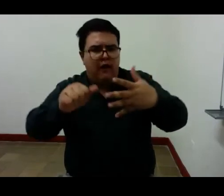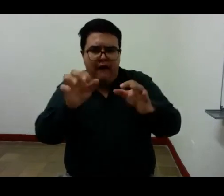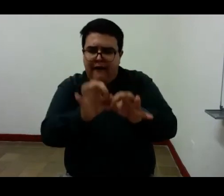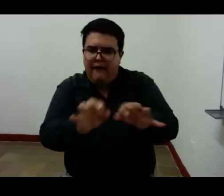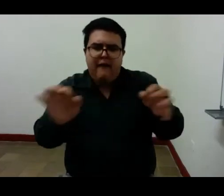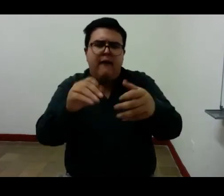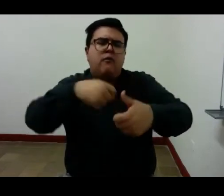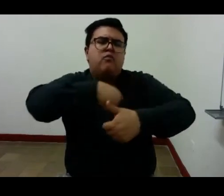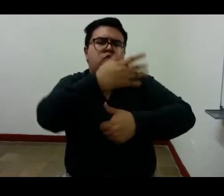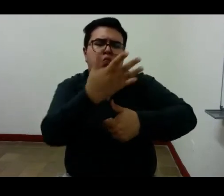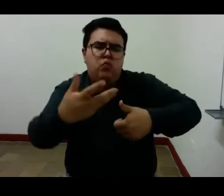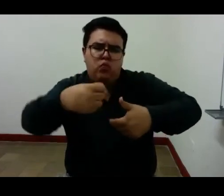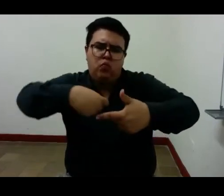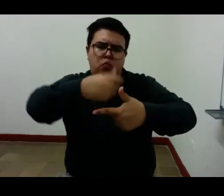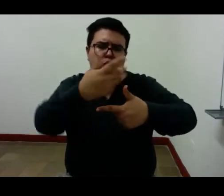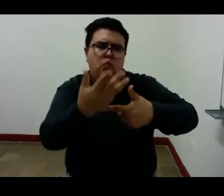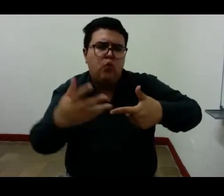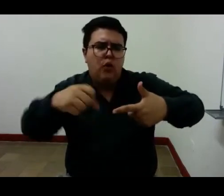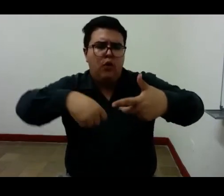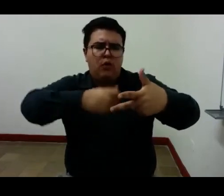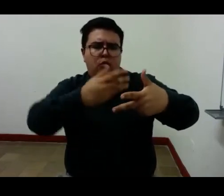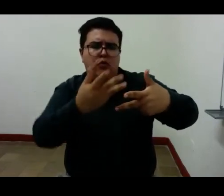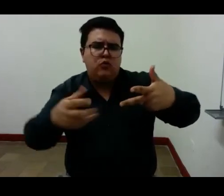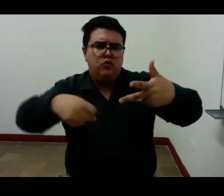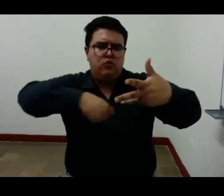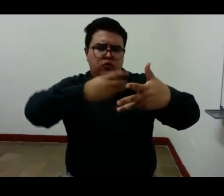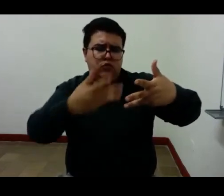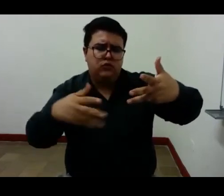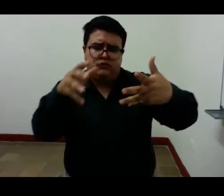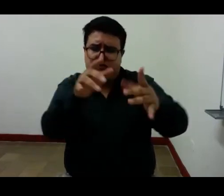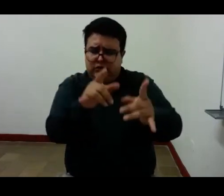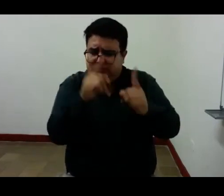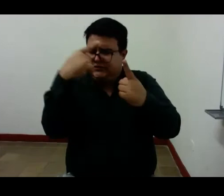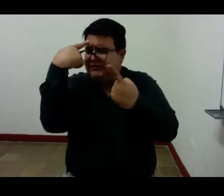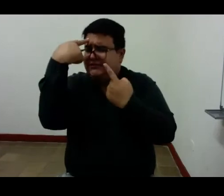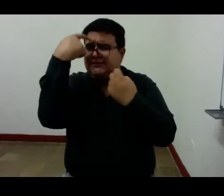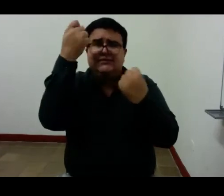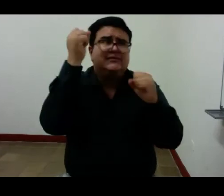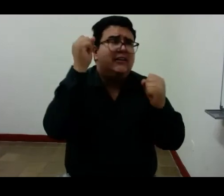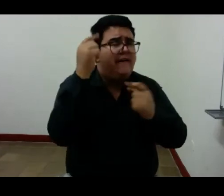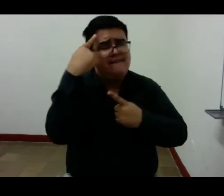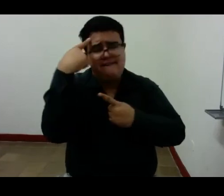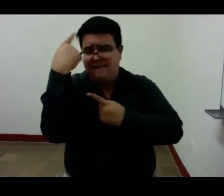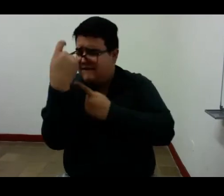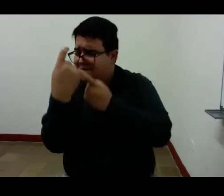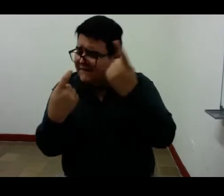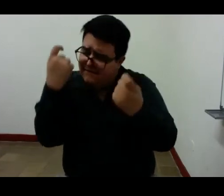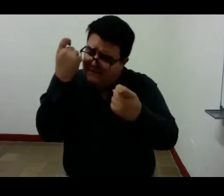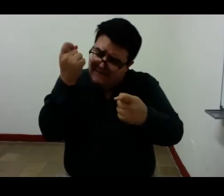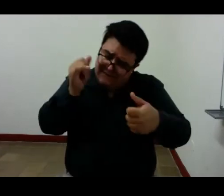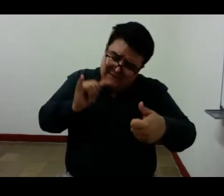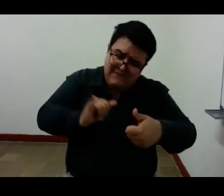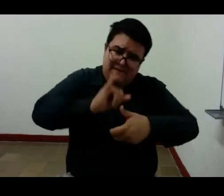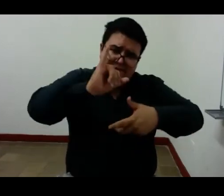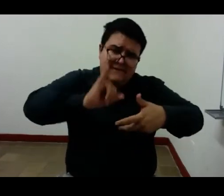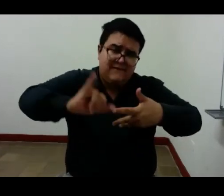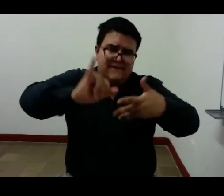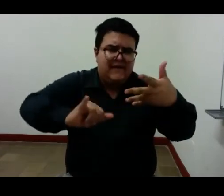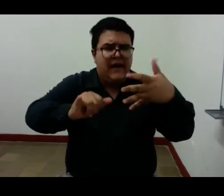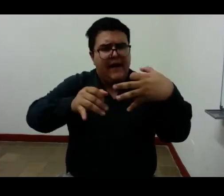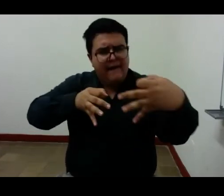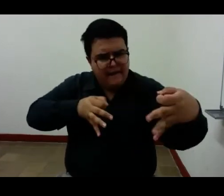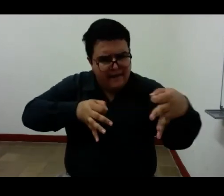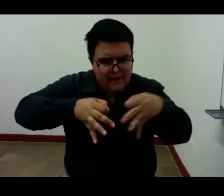poemas representando la angustia del poema por existir. Me explico por